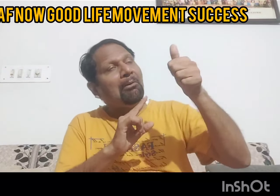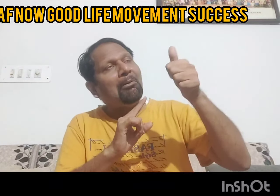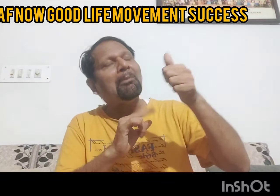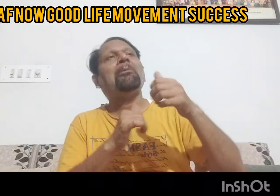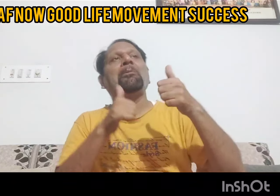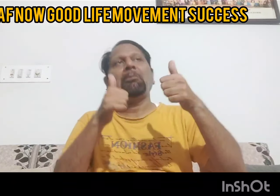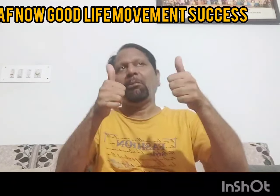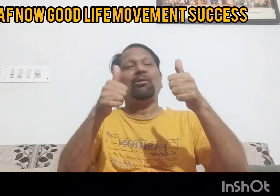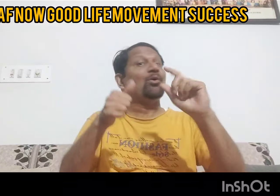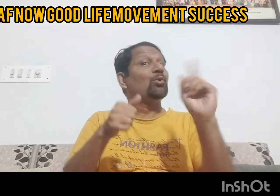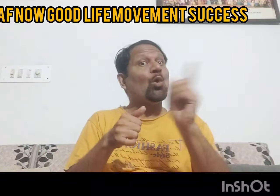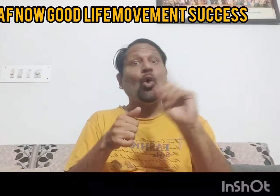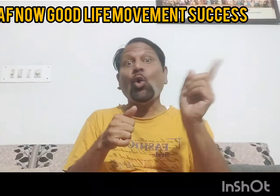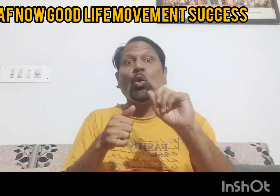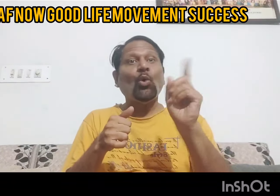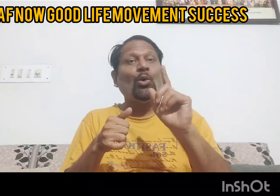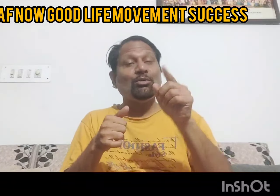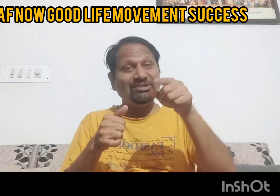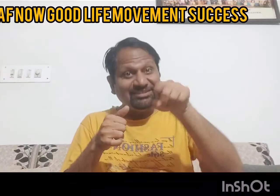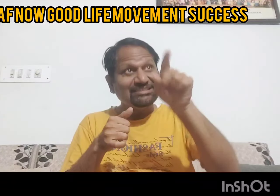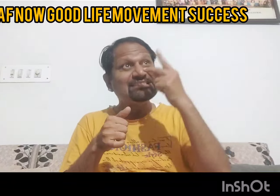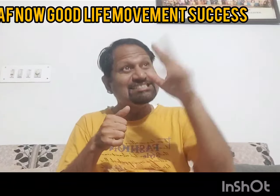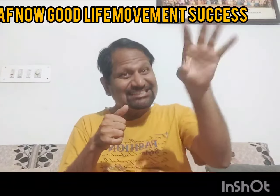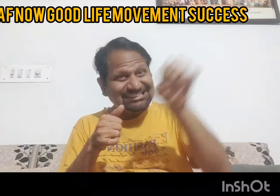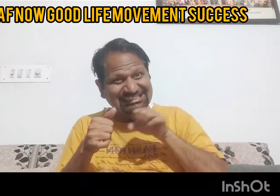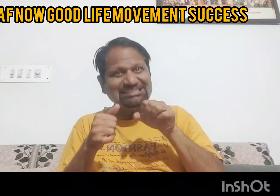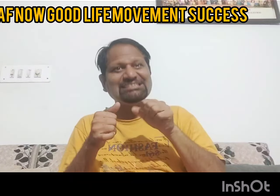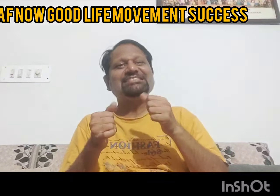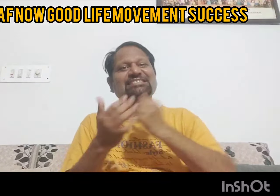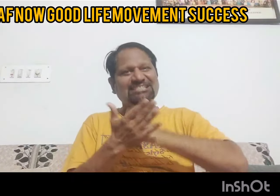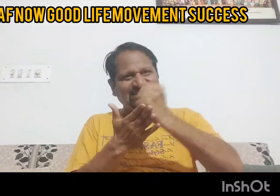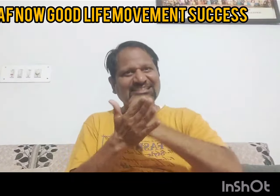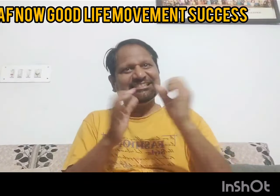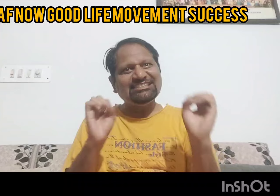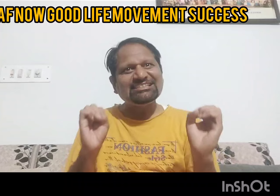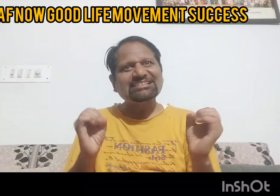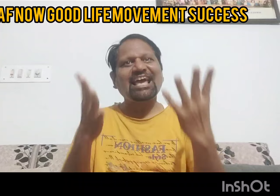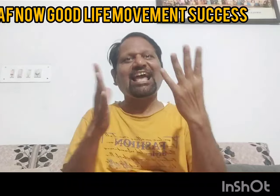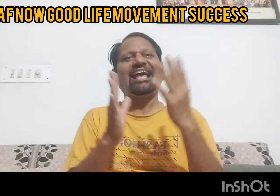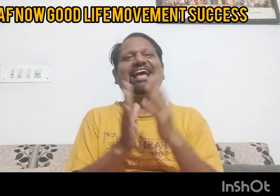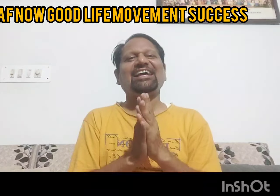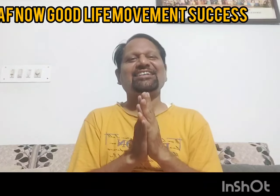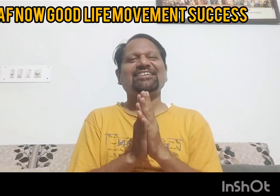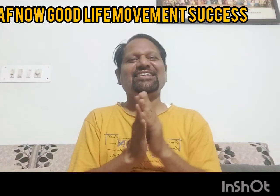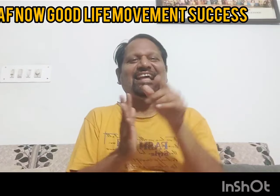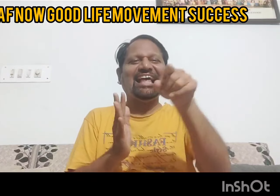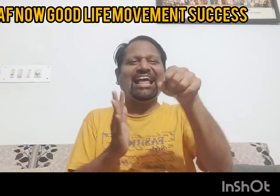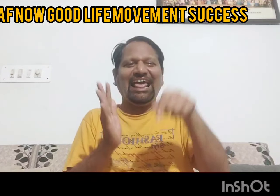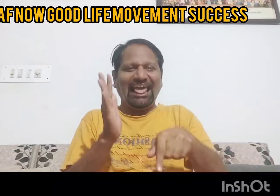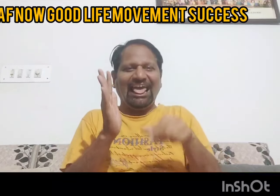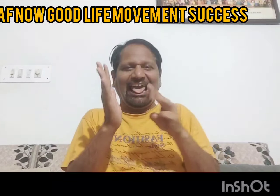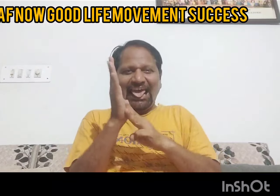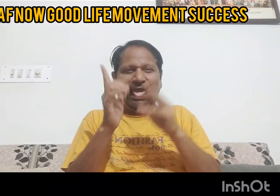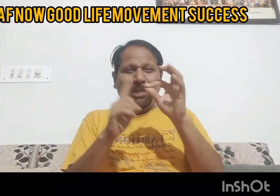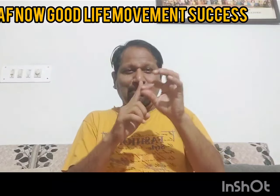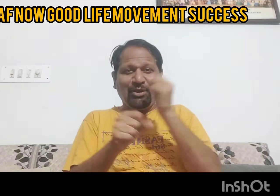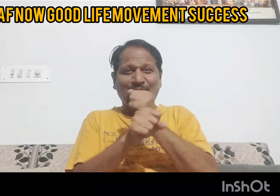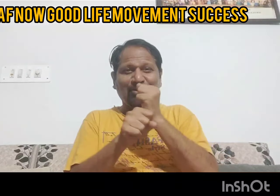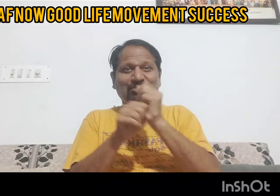विश्राम करने का समय नहीं है दोस्तो यह समय है जो मद्प्रदेश ने कर दिखाया पूरे भारत वर्ष में दिव्यांग